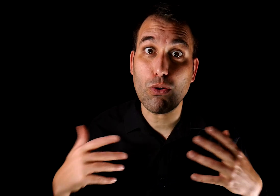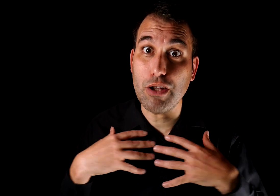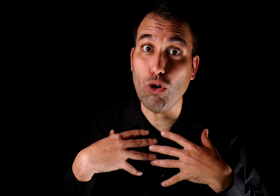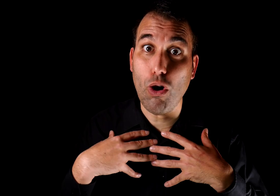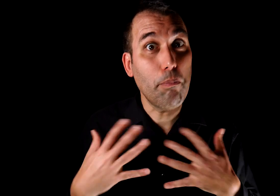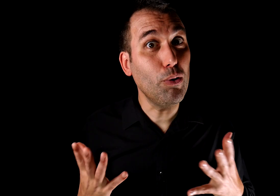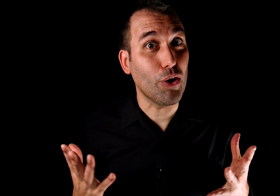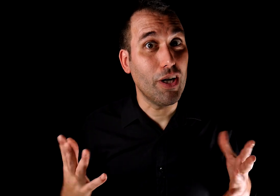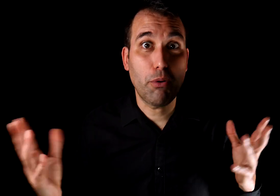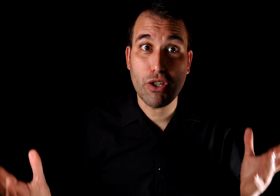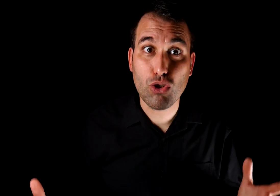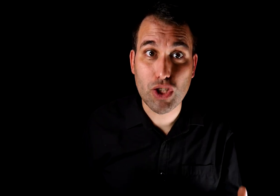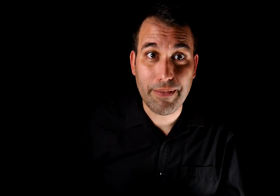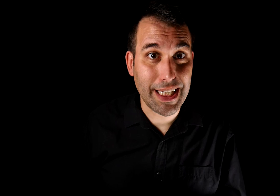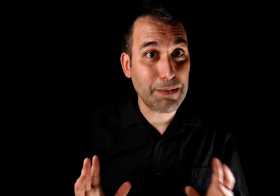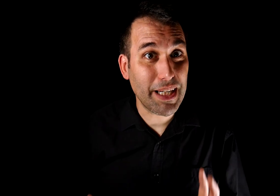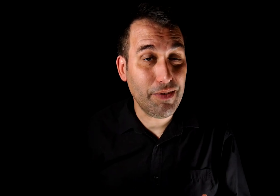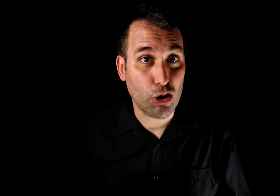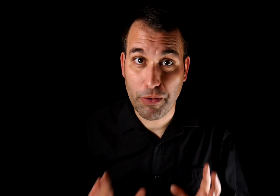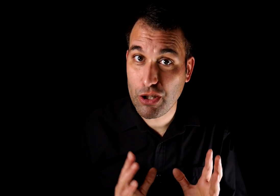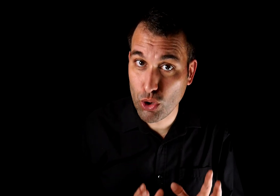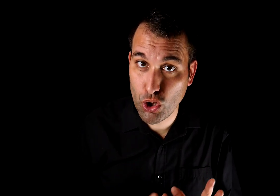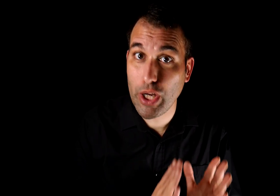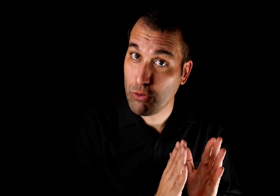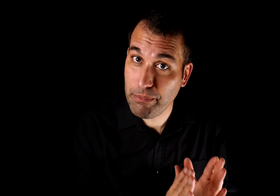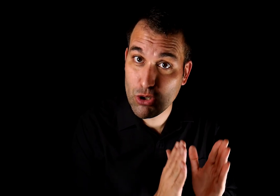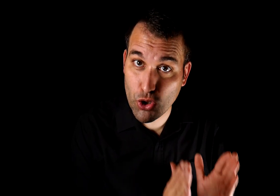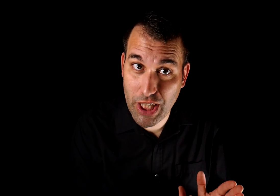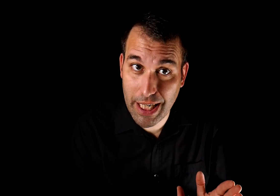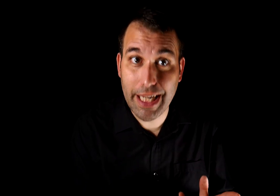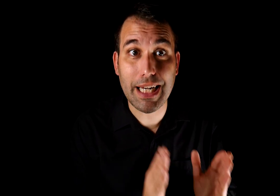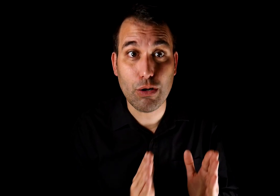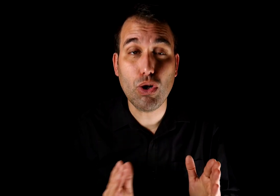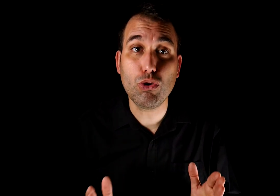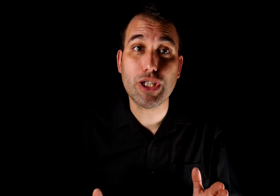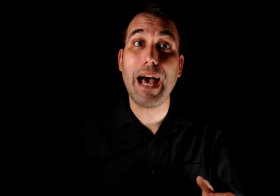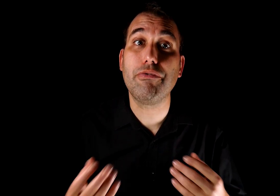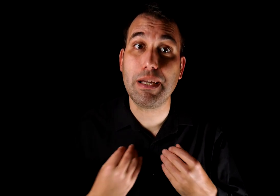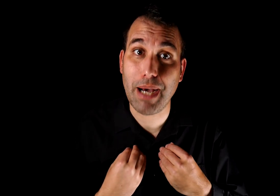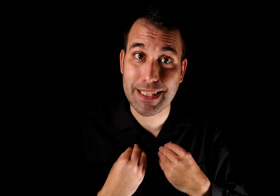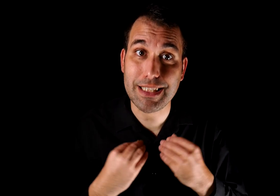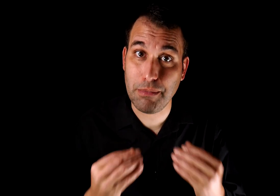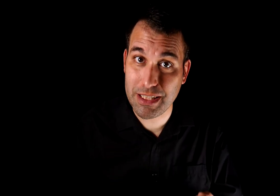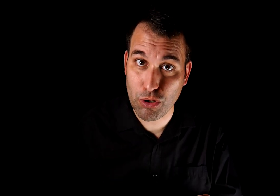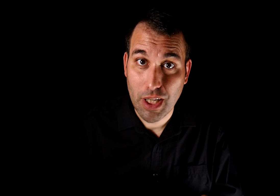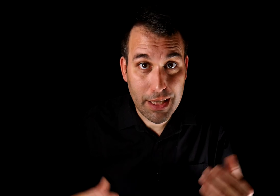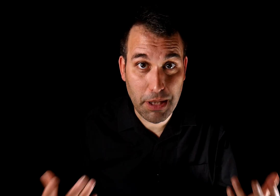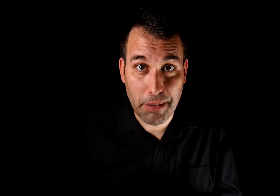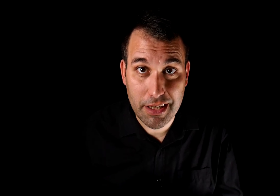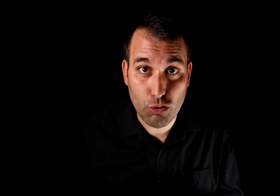lo tanto puro, porque uno sabe que es percibido como virtuoso en un ámbito social en el que uno busca afirmarse a sí mismo, típicamente un